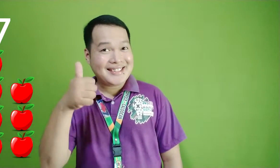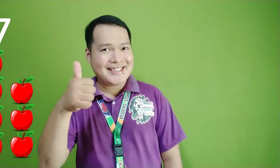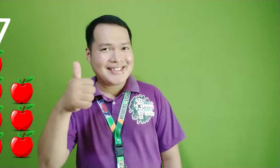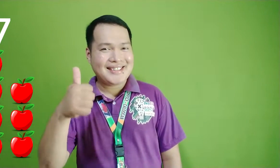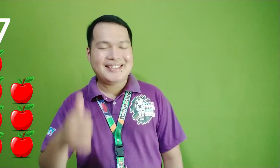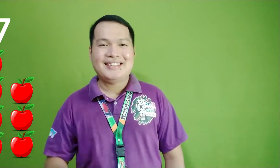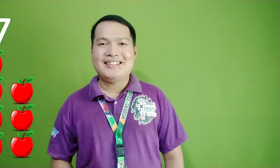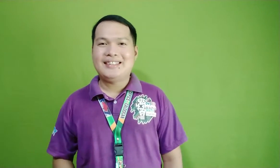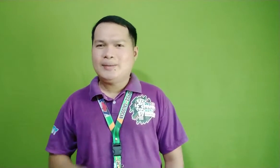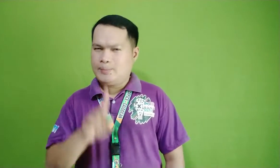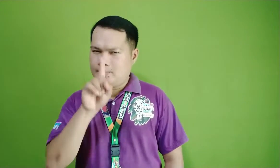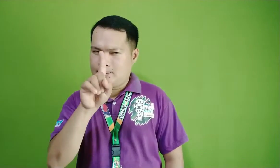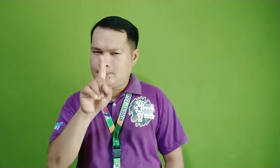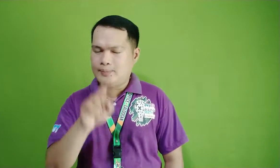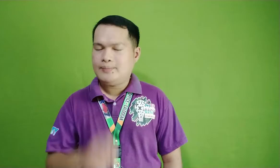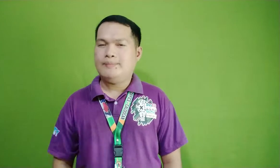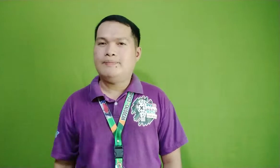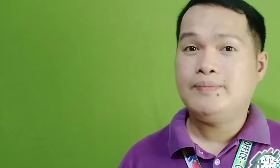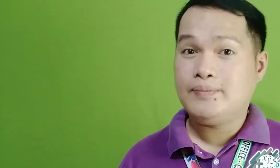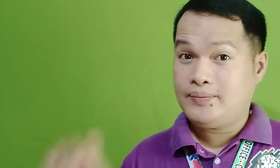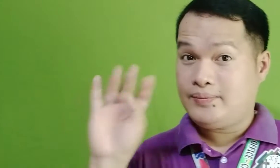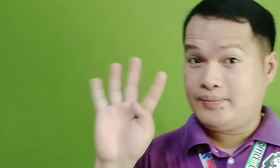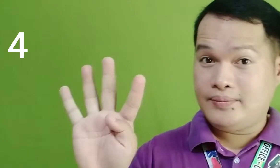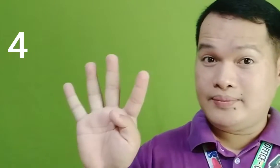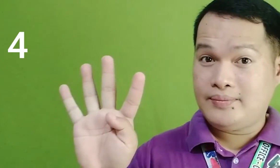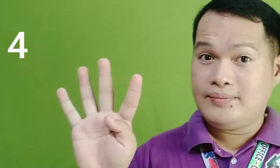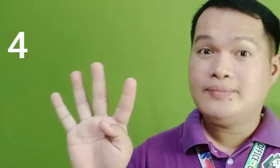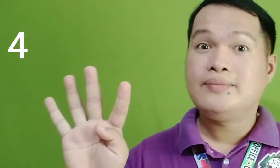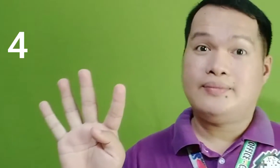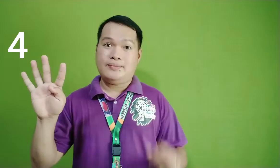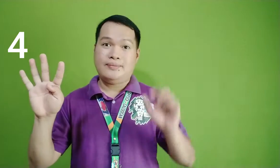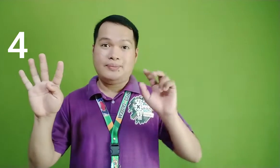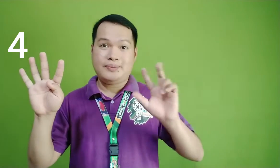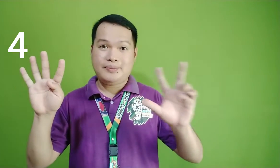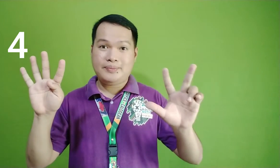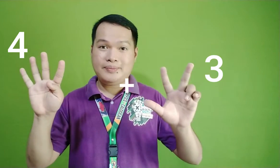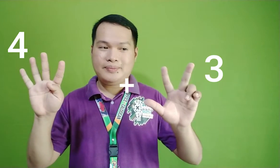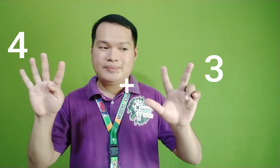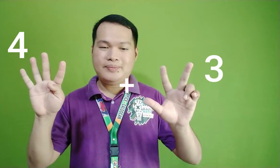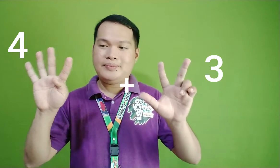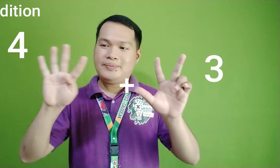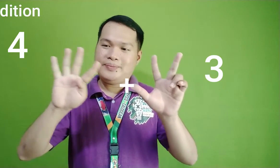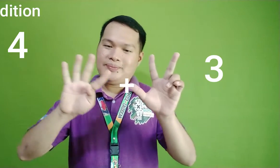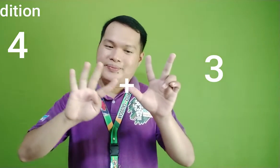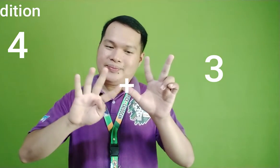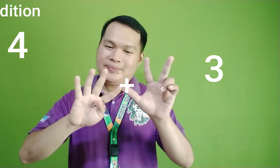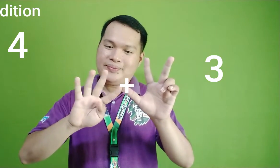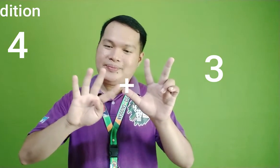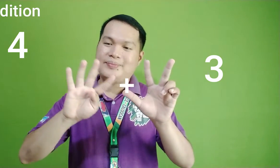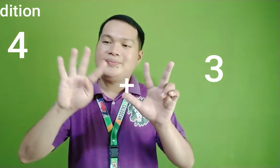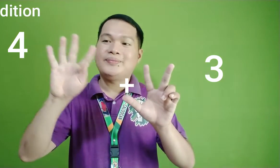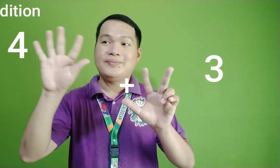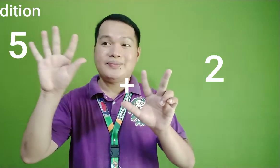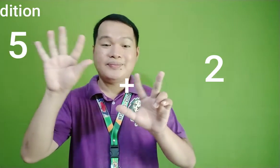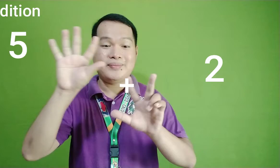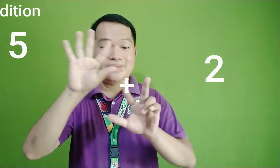Ayos! Subukan natin isa pang halimbawa. 4 plus 3 4